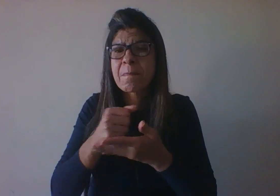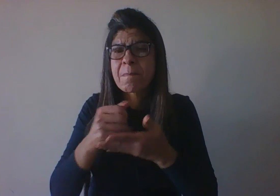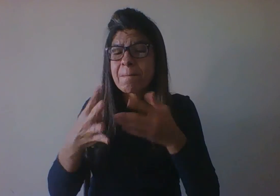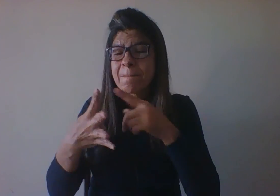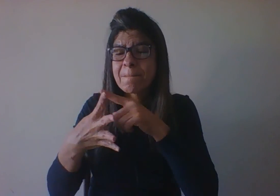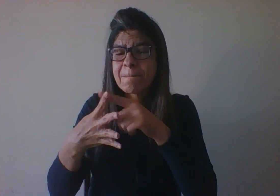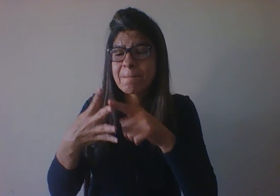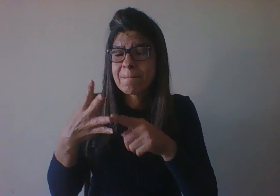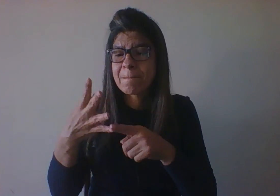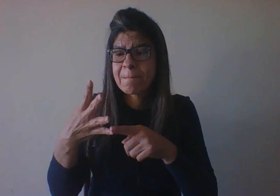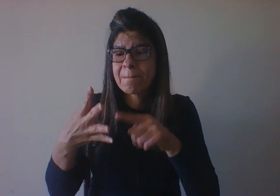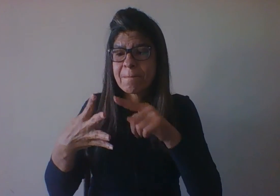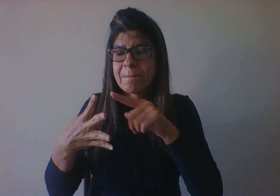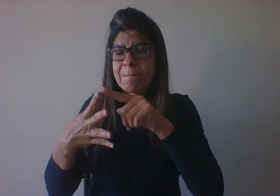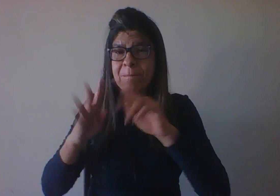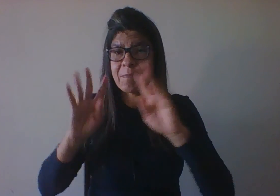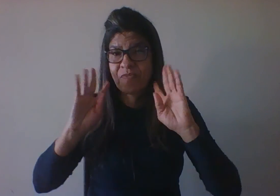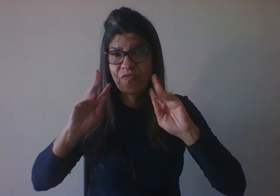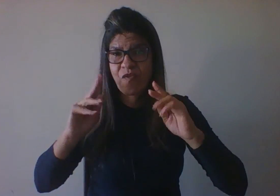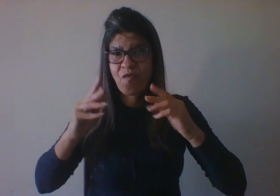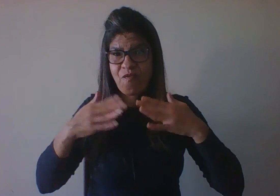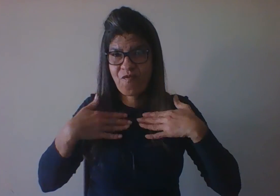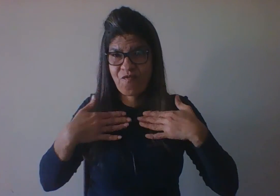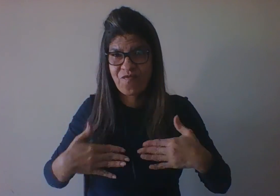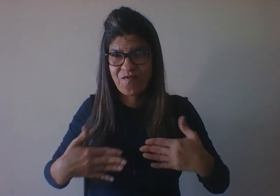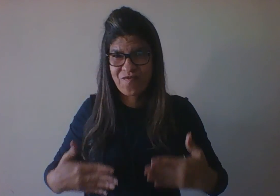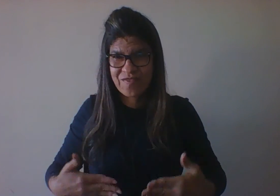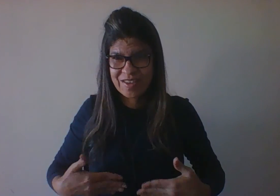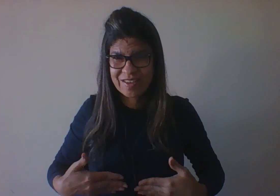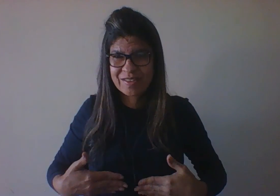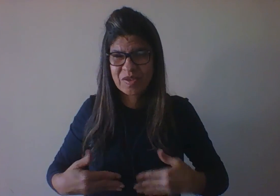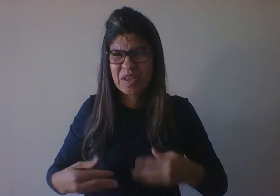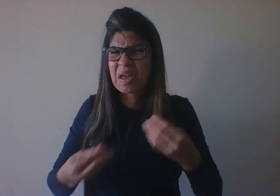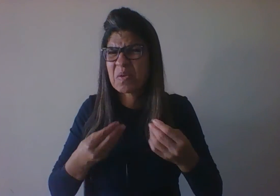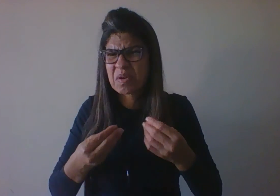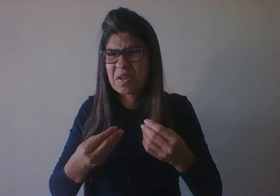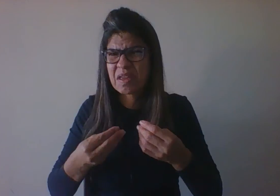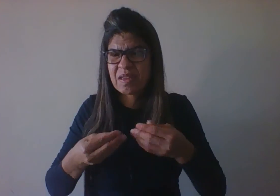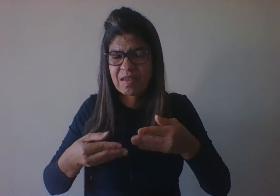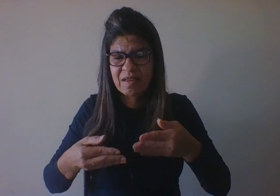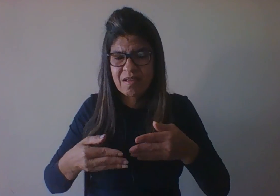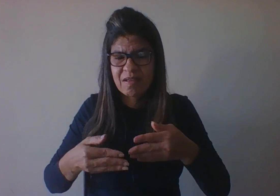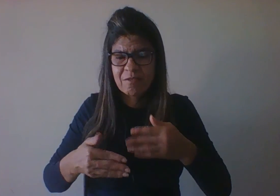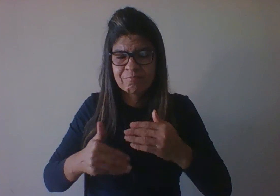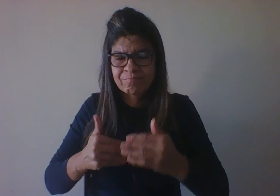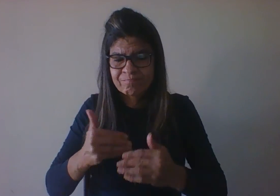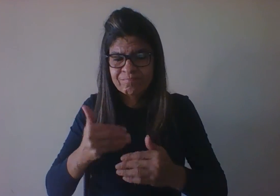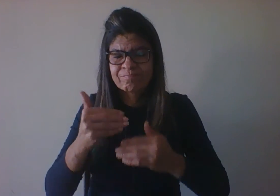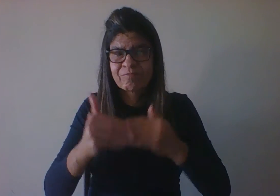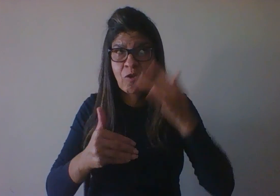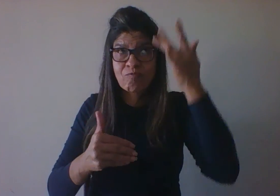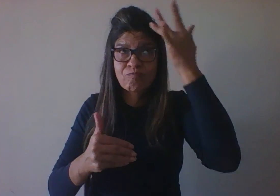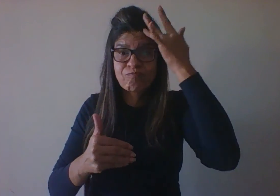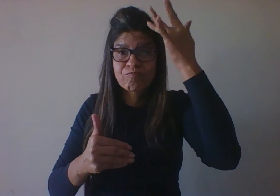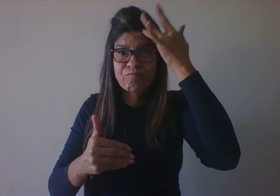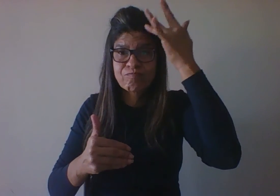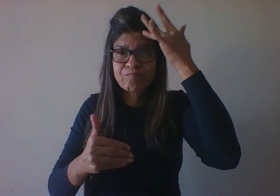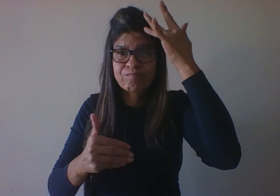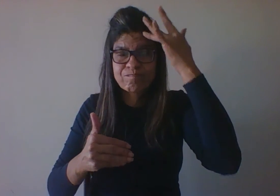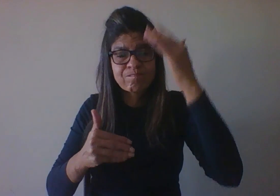aspecto físico-motor, que refere-se ao crescimento orgânico, à maturação neurofisiológica, à capacidade de